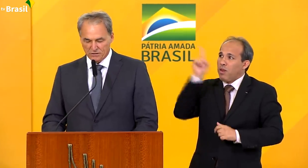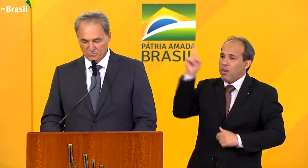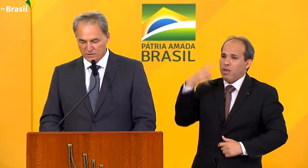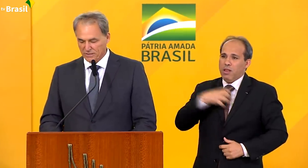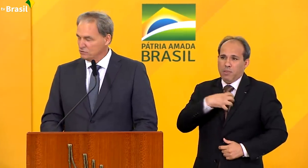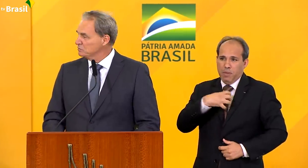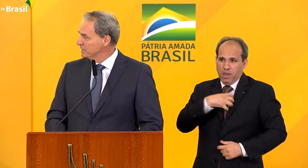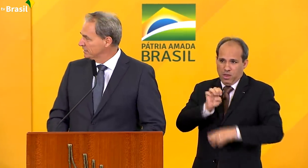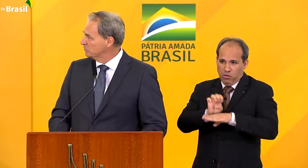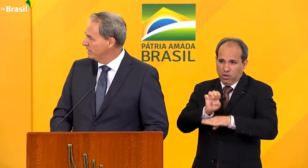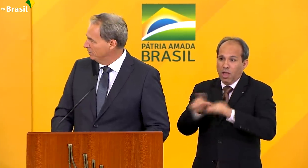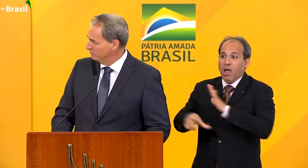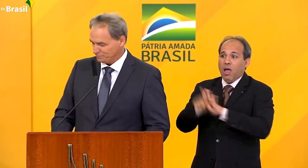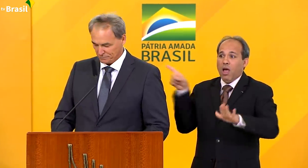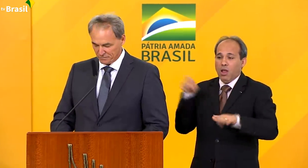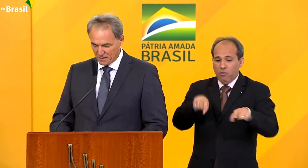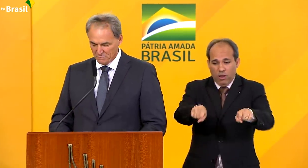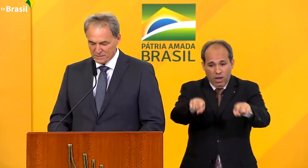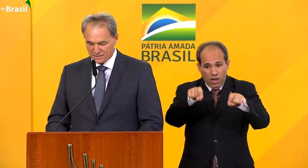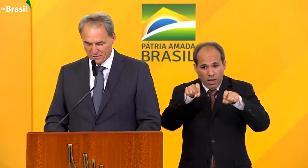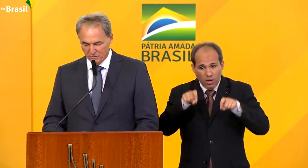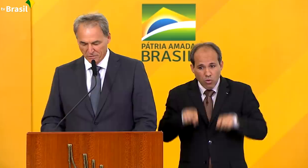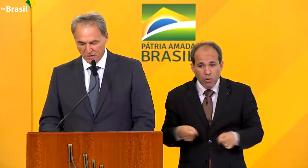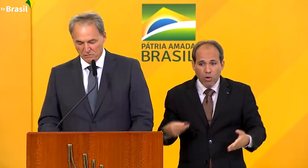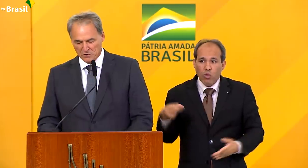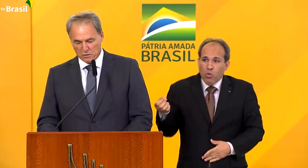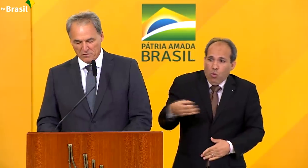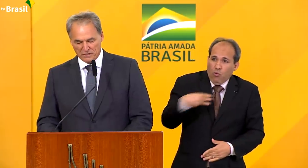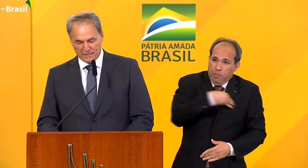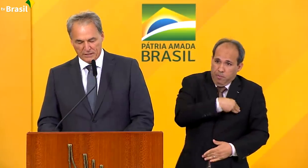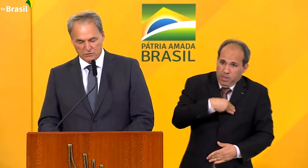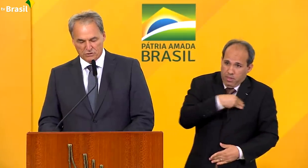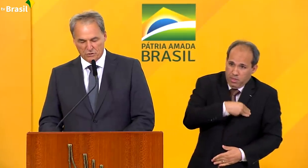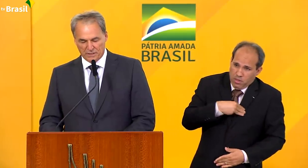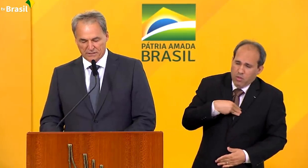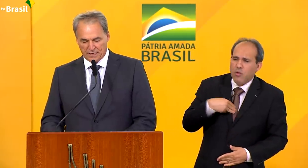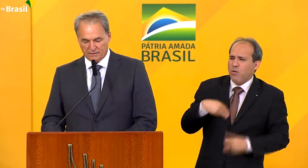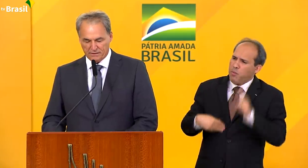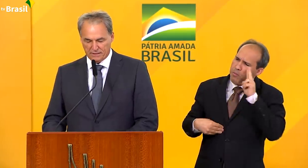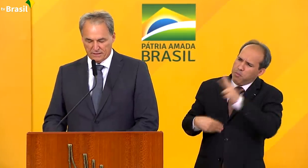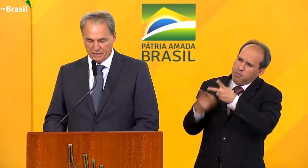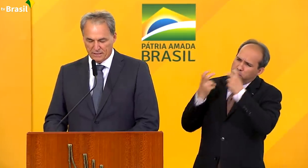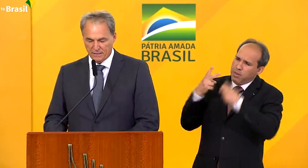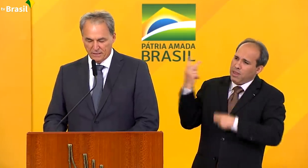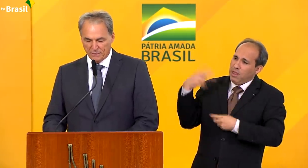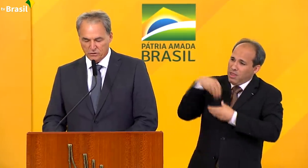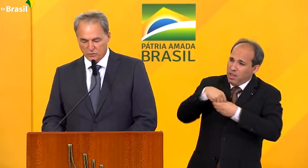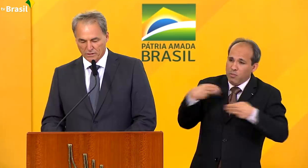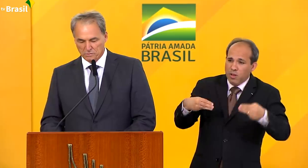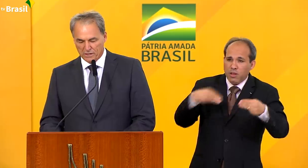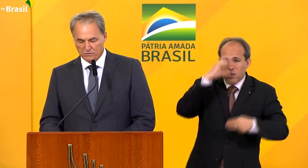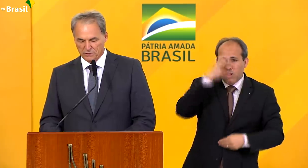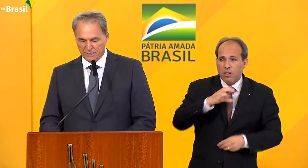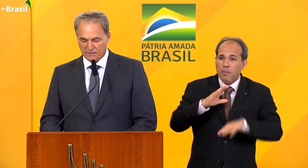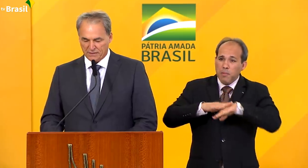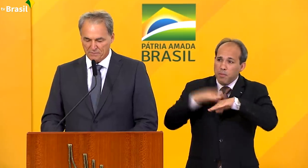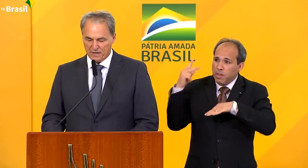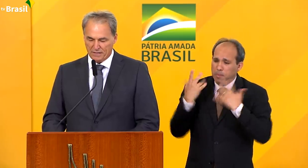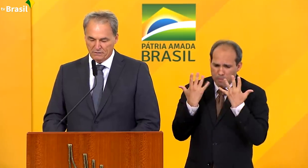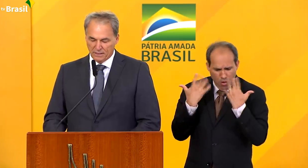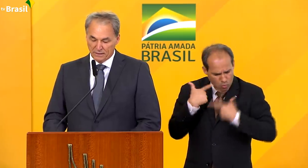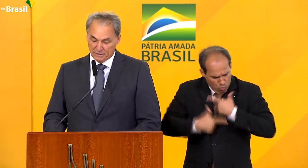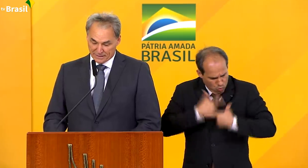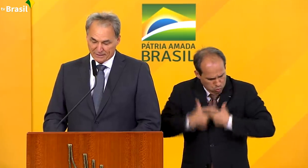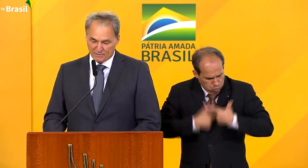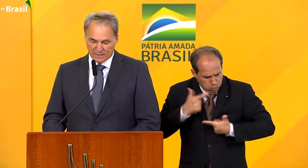bem antes de você assumir a atual missão, ficou evidente o seu Ministério da Cidadania. Em suas mãos, esse